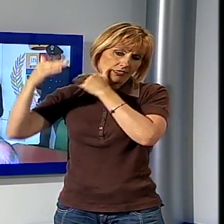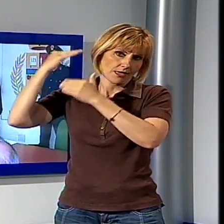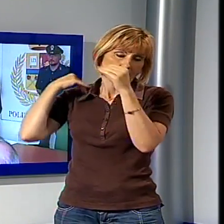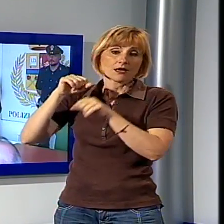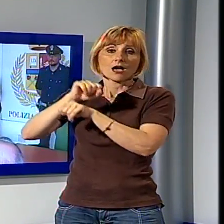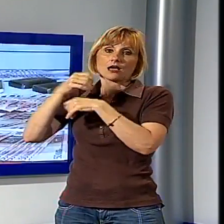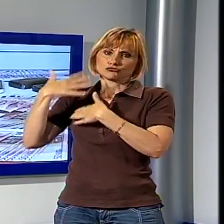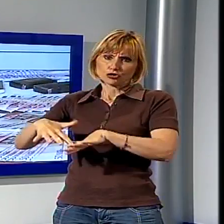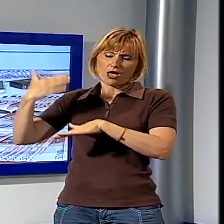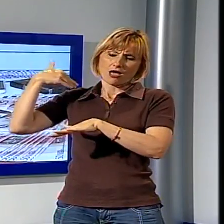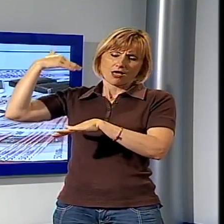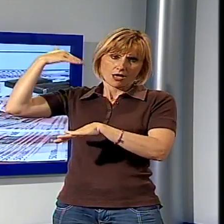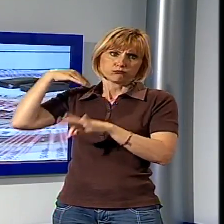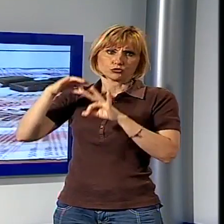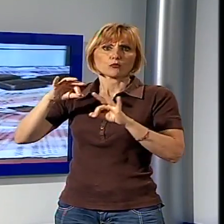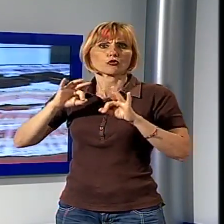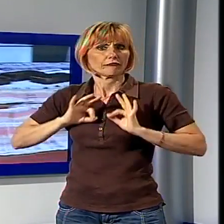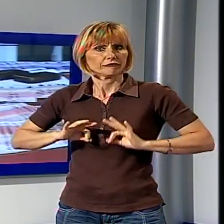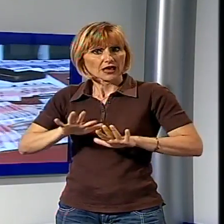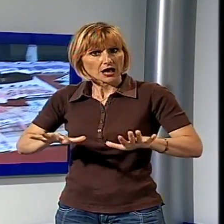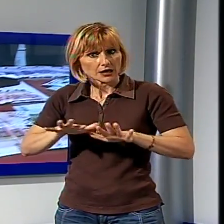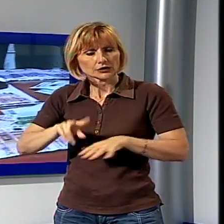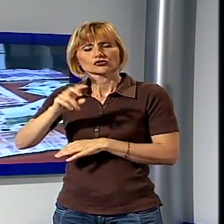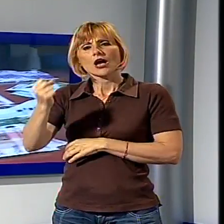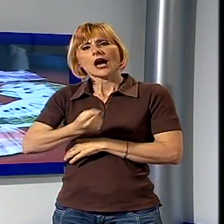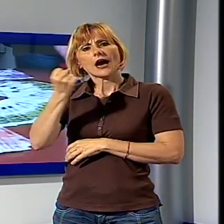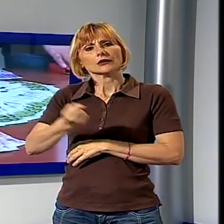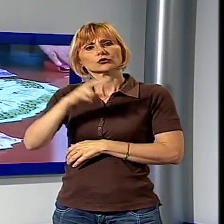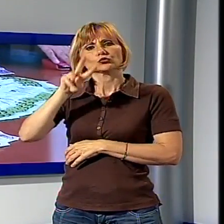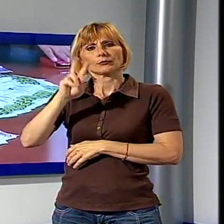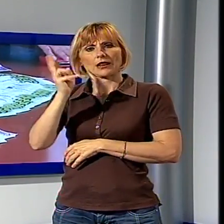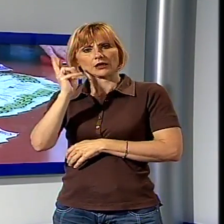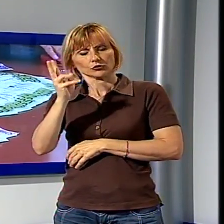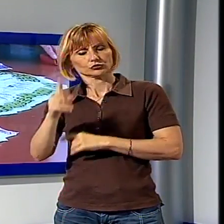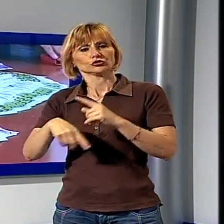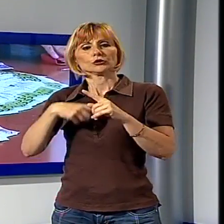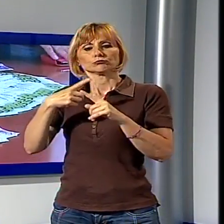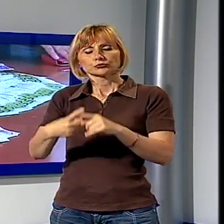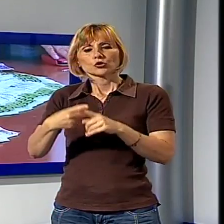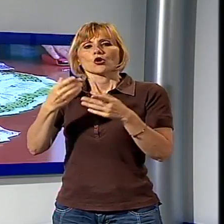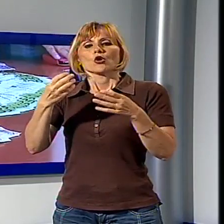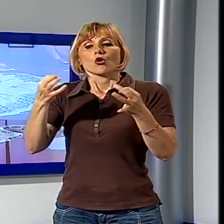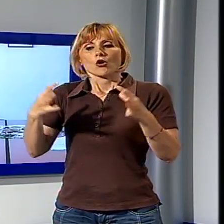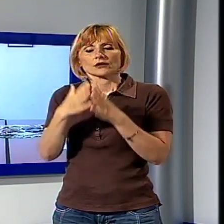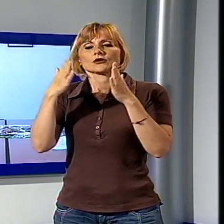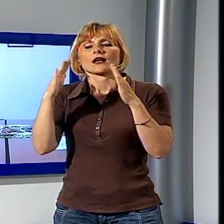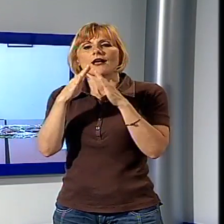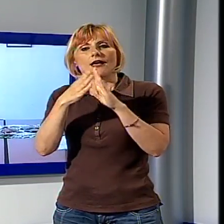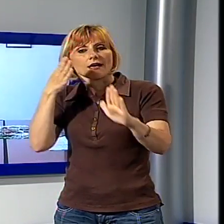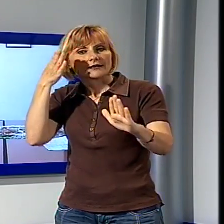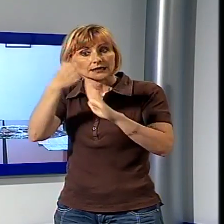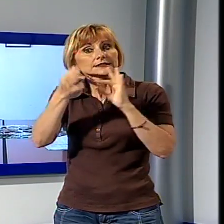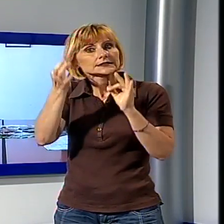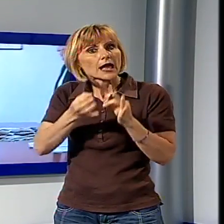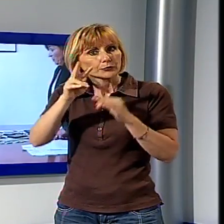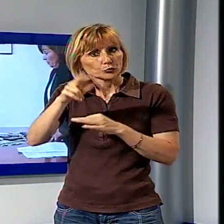già arrestato proprio dagli uomini del commissariato di Viareggio nel 2012 e in seguito ad una perquisizione domiciliare anche in quella